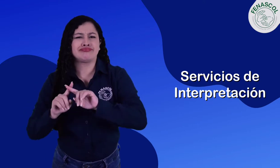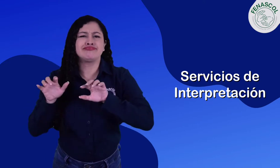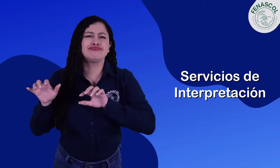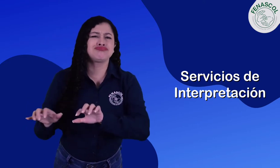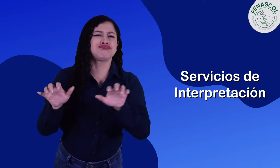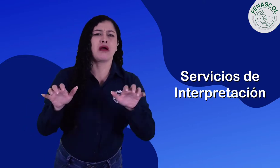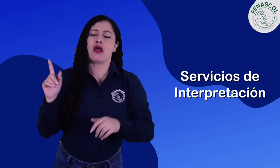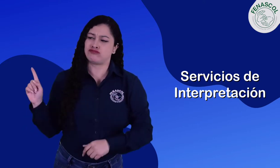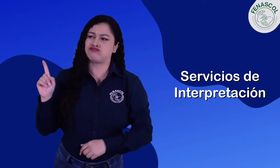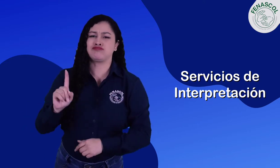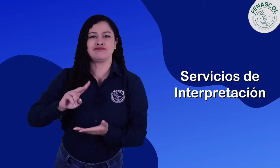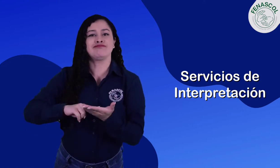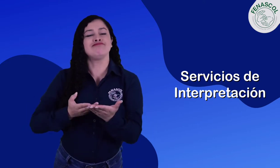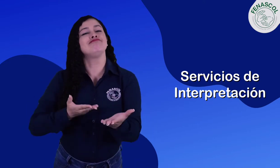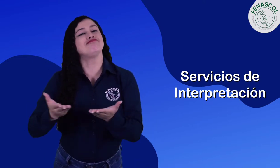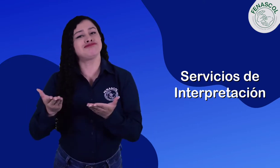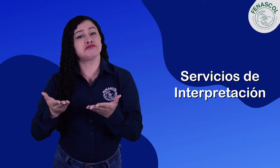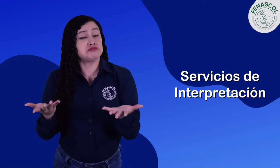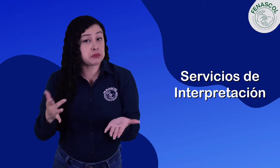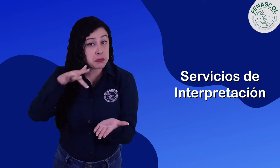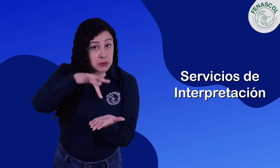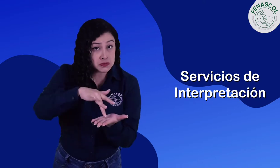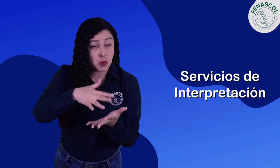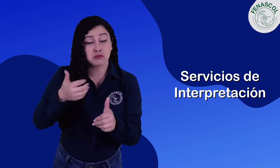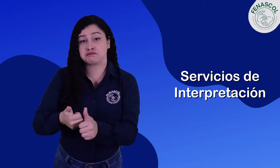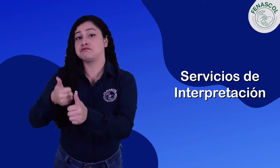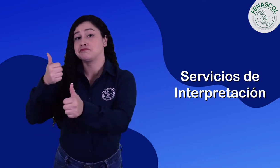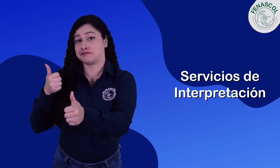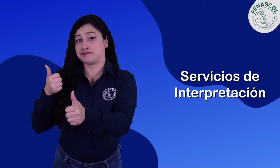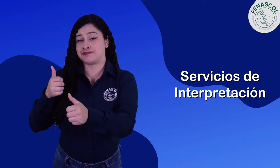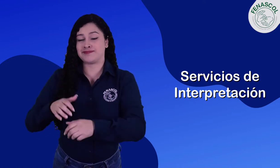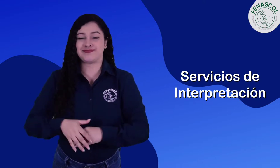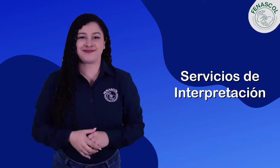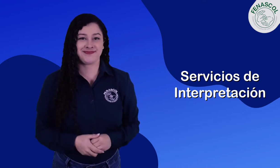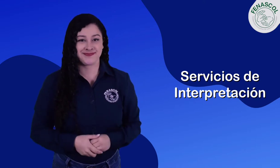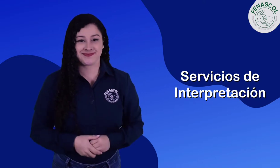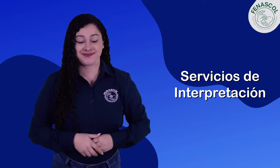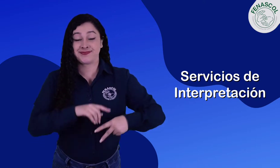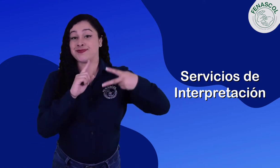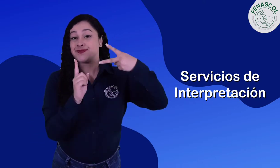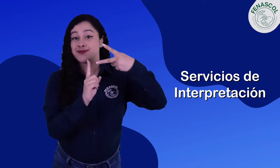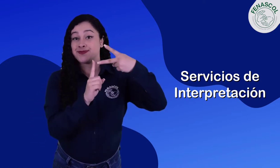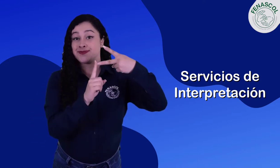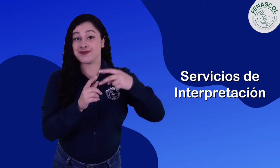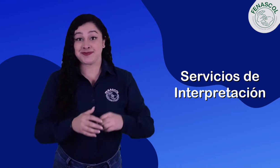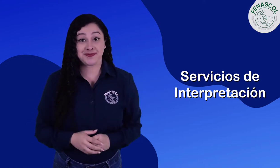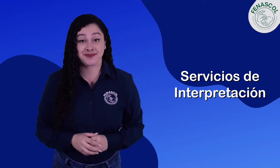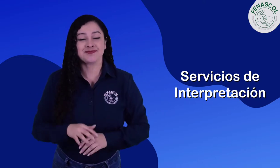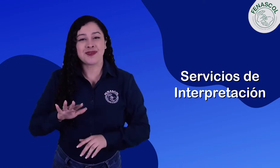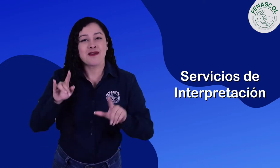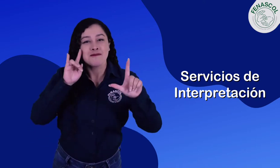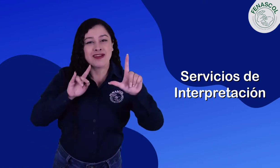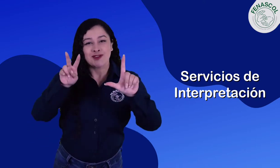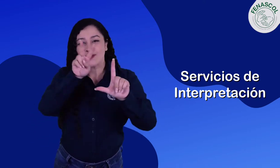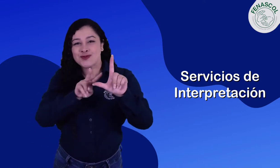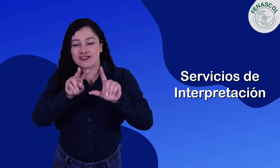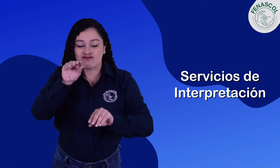congresos y demás actividades, servicios de interpretación en simultáneo que pueden ser presenciales o virtuales. Segundo,